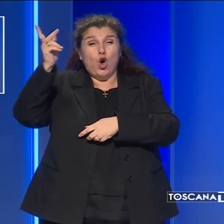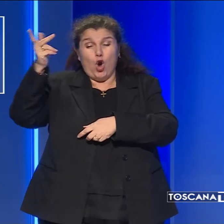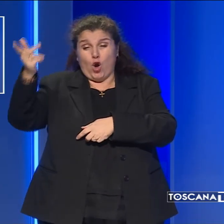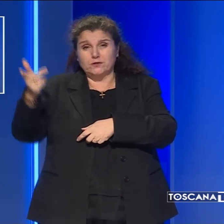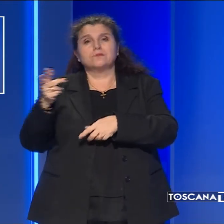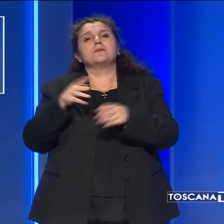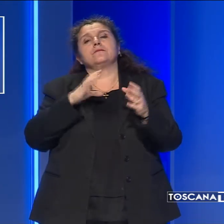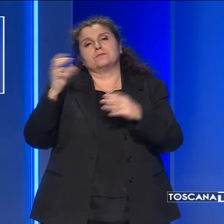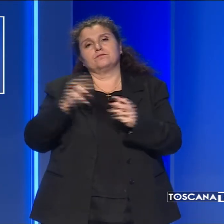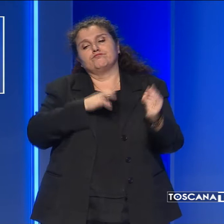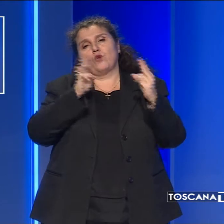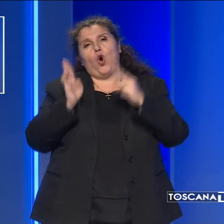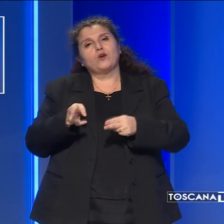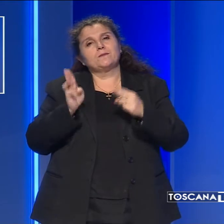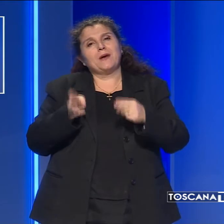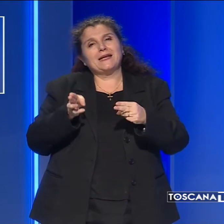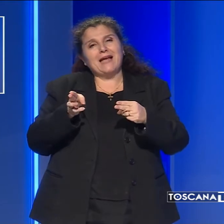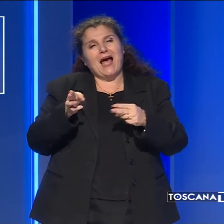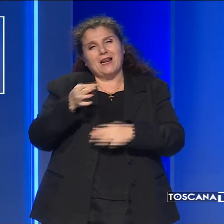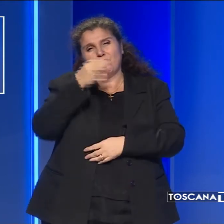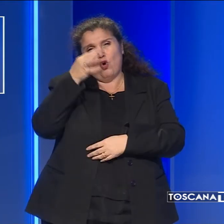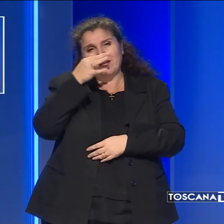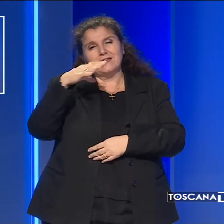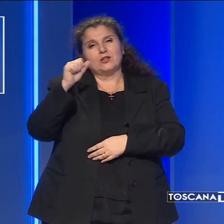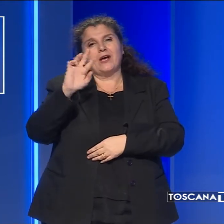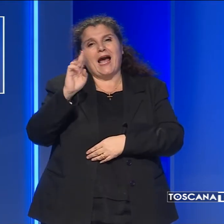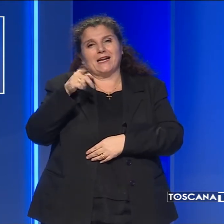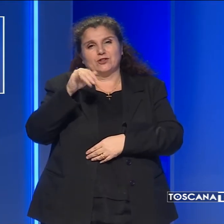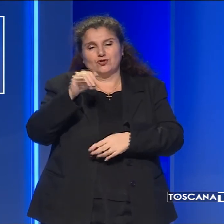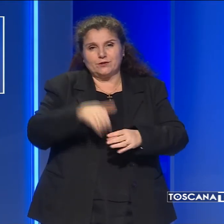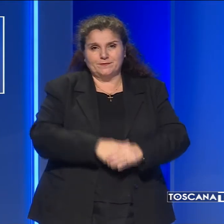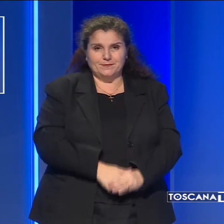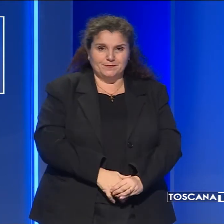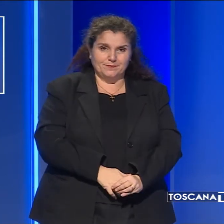Pegaso e portata all'ospedale Fiorentino di Careggi.